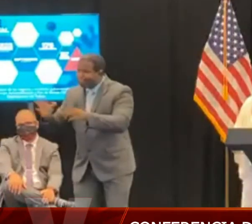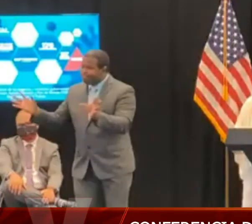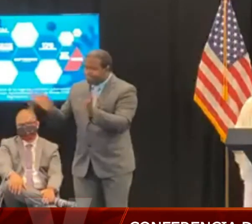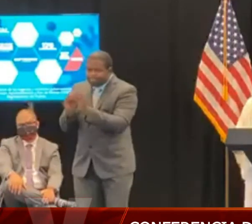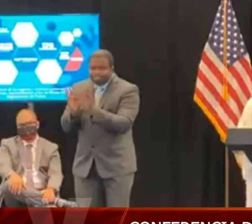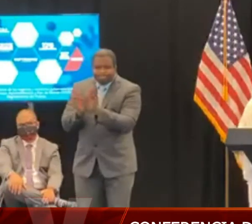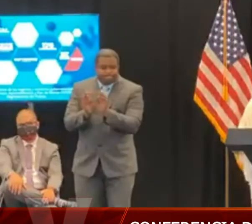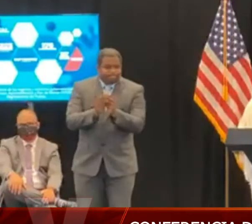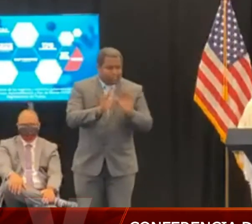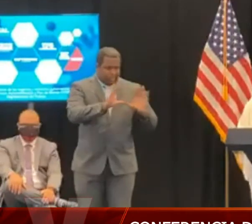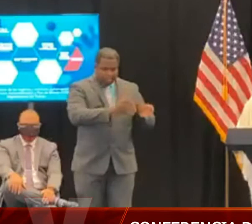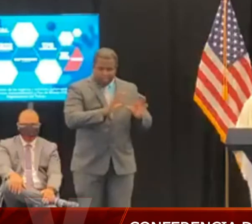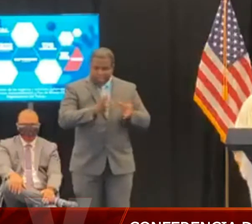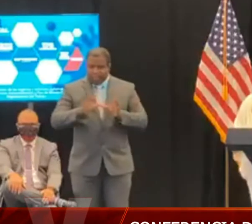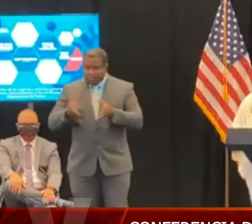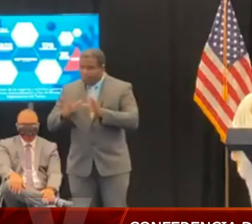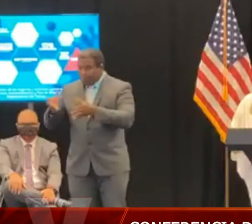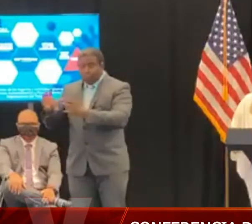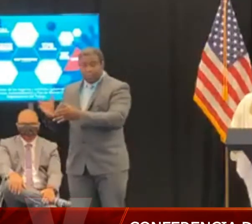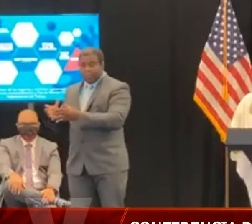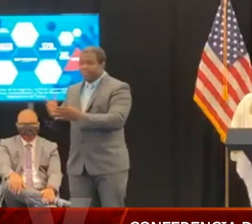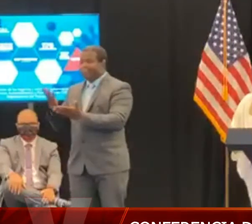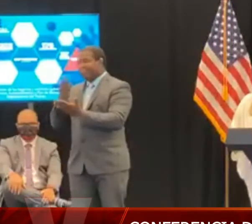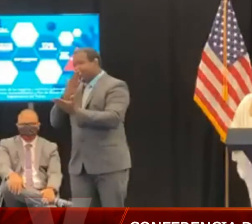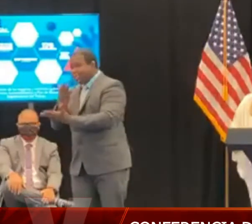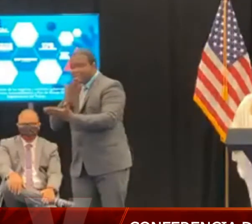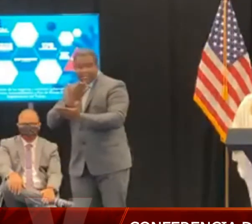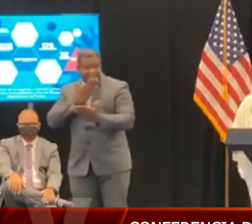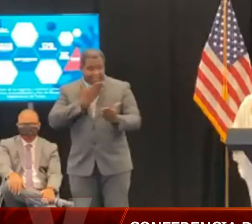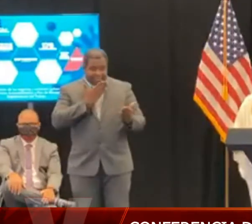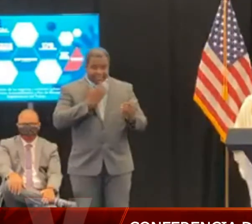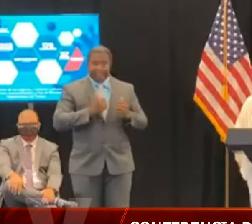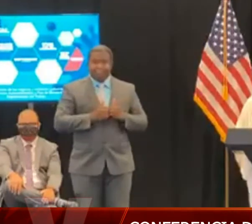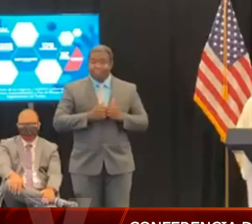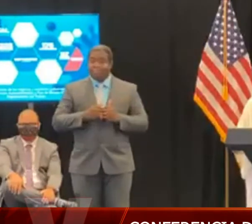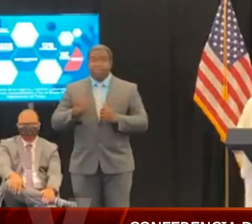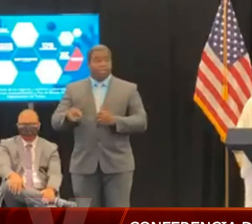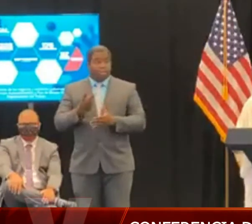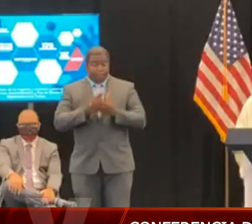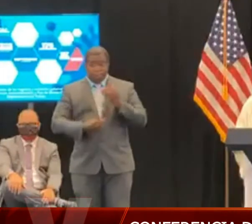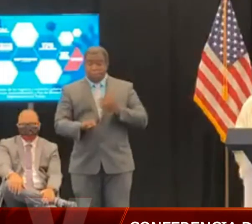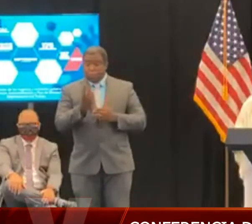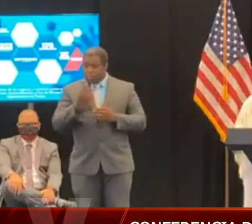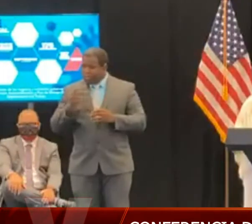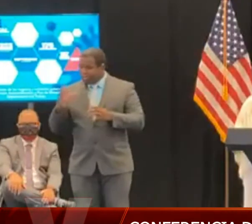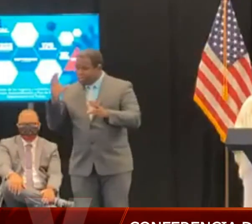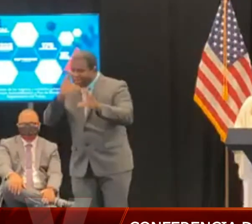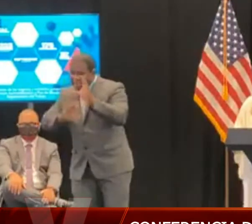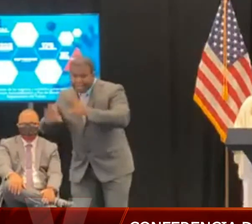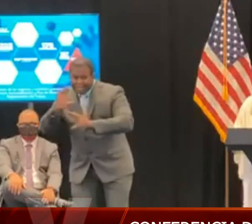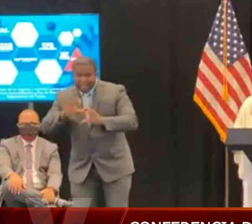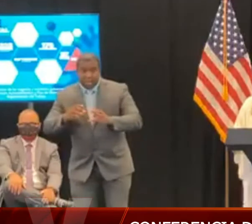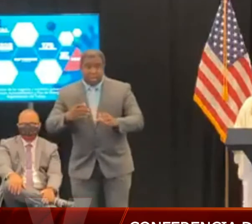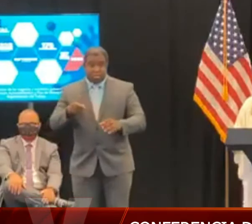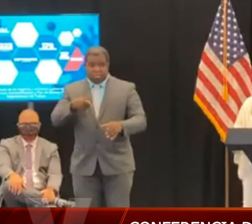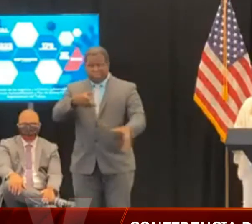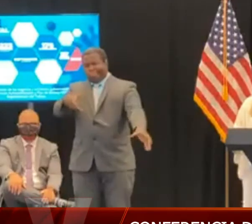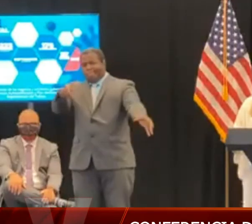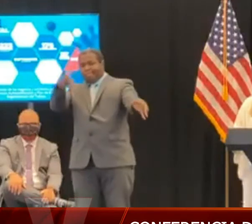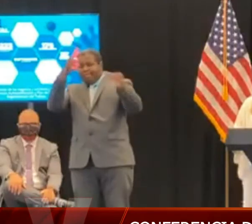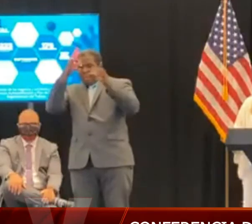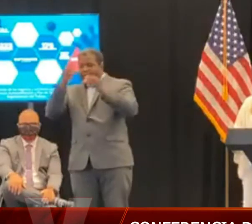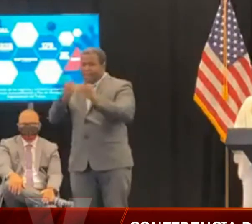Desarrollo Económico y Comercio. Estos son científicos, académicos y profesionales en sus respectivos